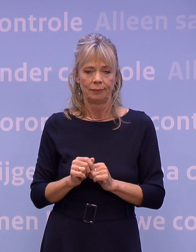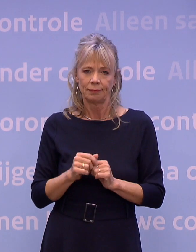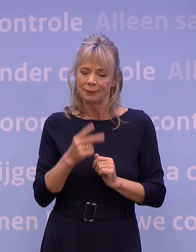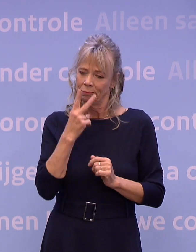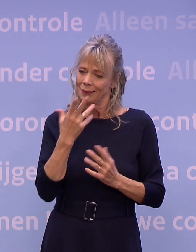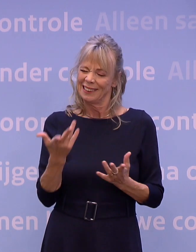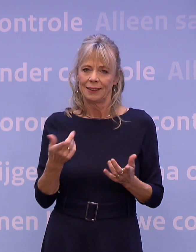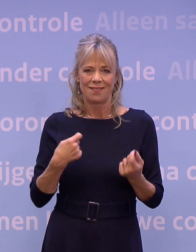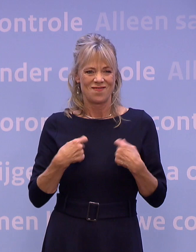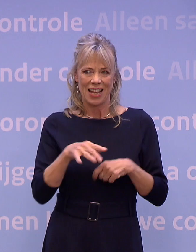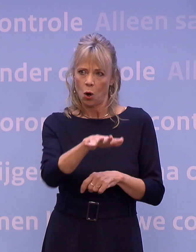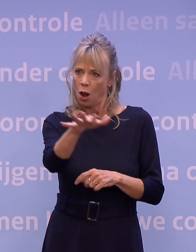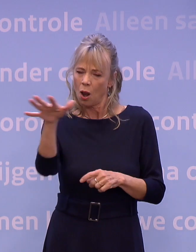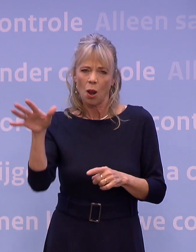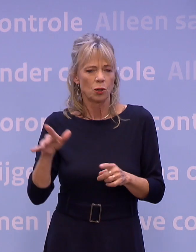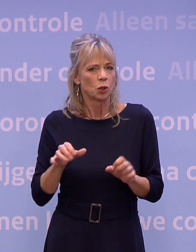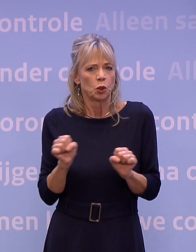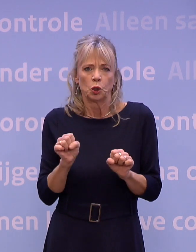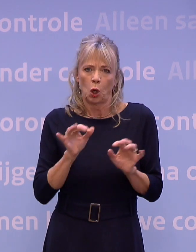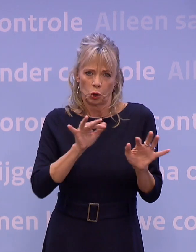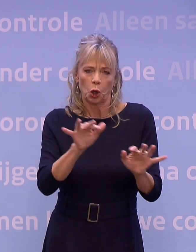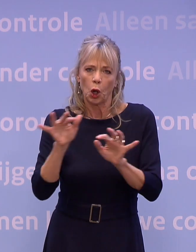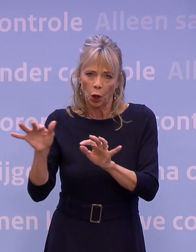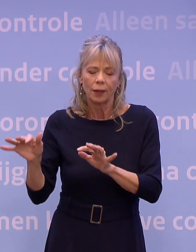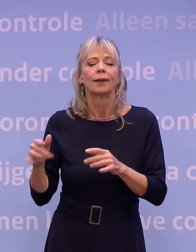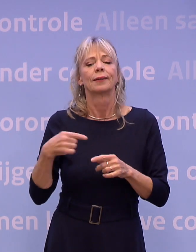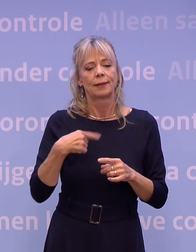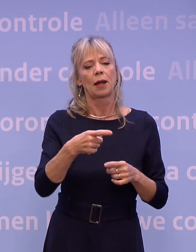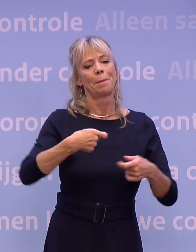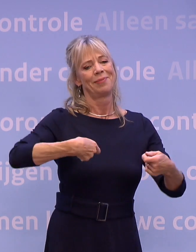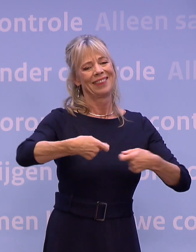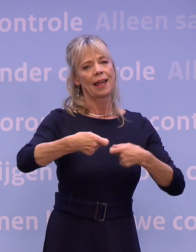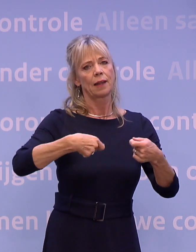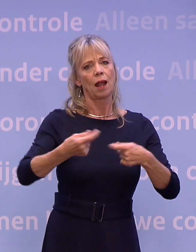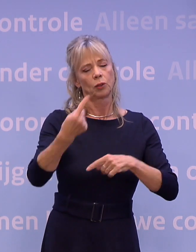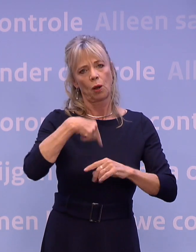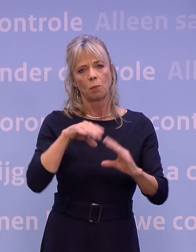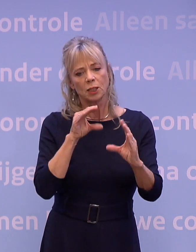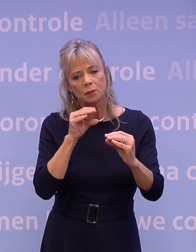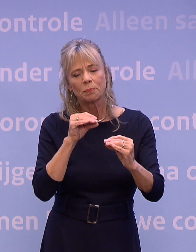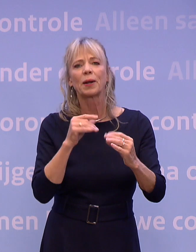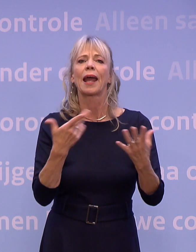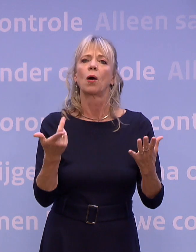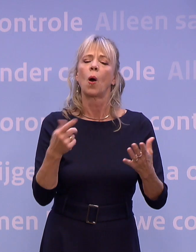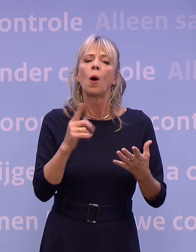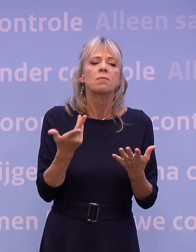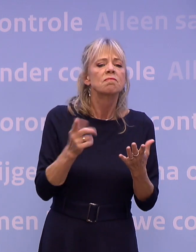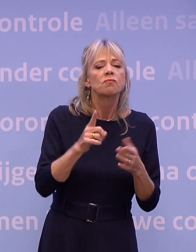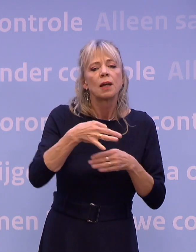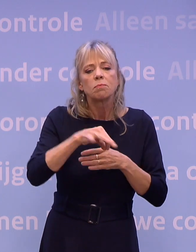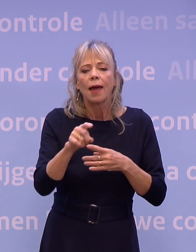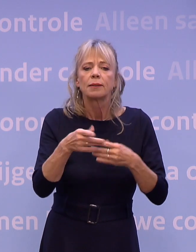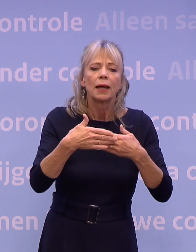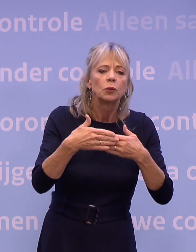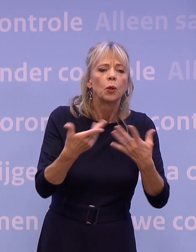druk is in de winkels. Daarom gaan we met de detailhandel in gesprek om het deurbeleid en de hygiënemaatregelen aan te scherpen,